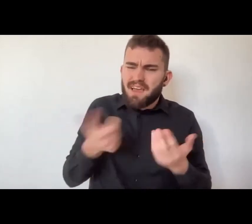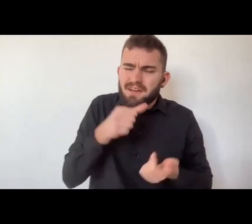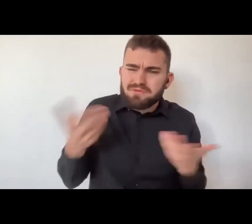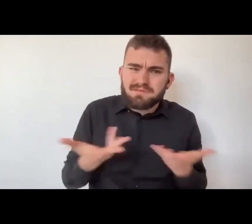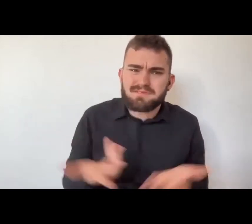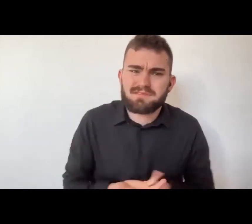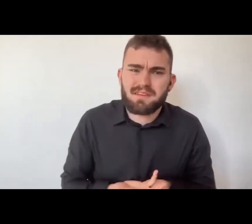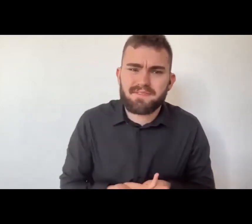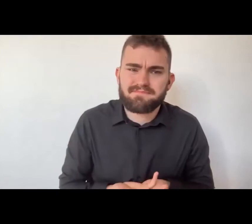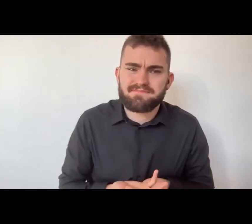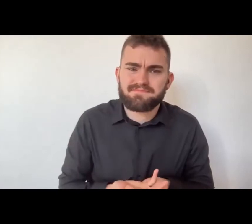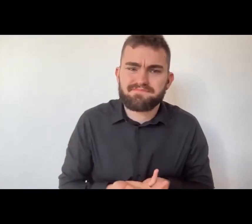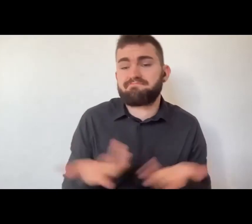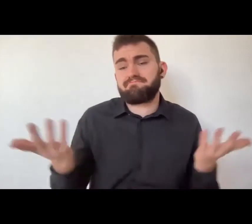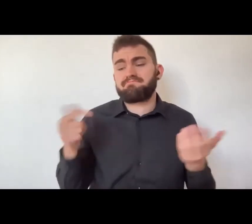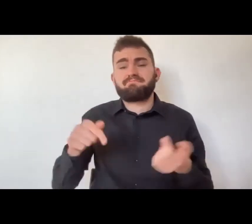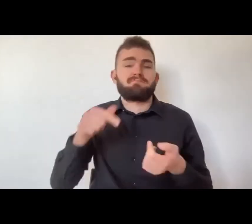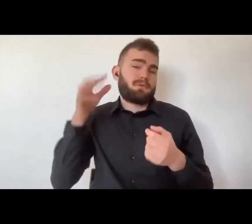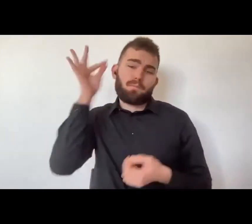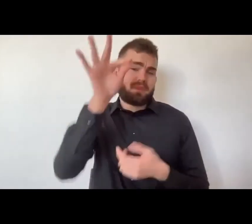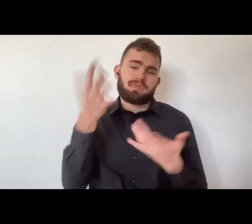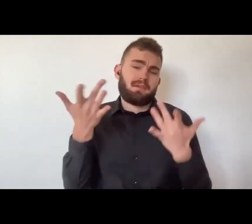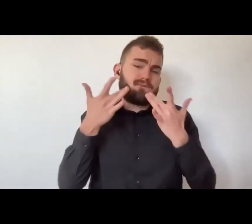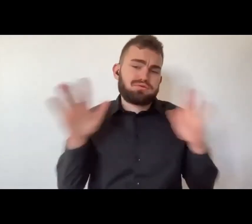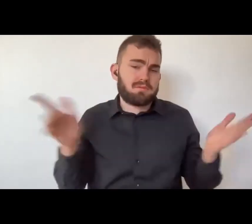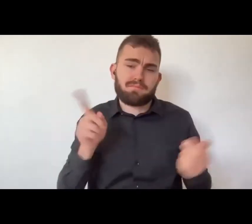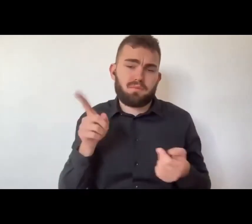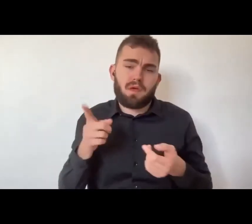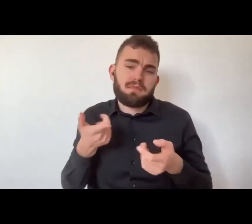Quindi perché nasce l'arte? A cosa serve?